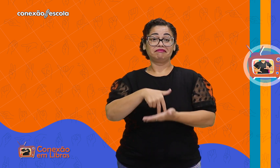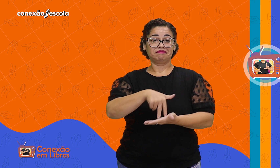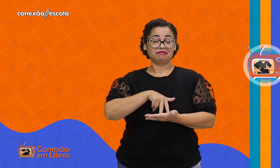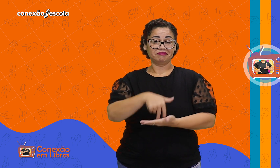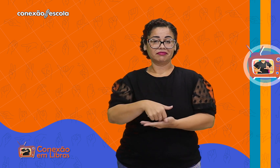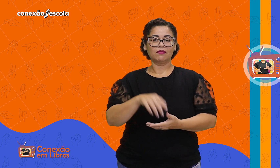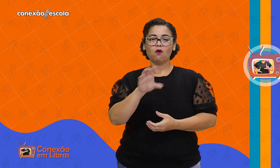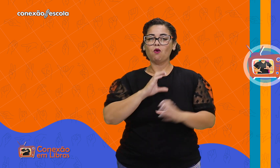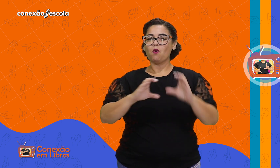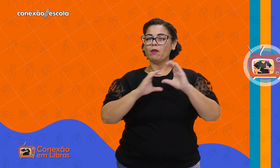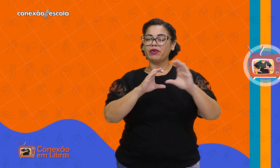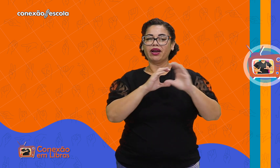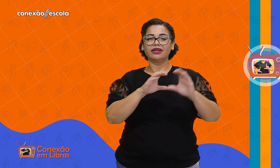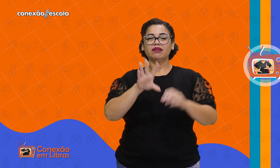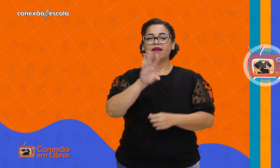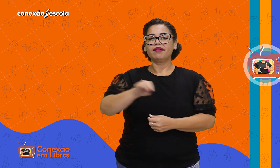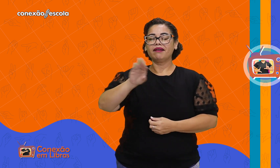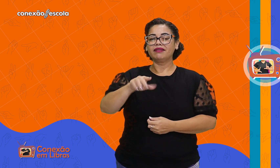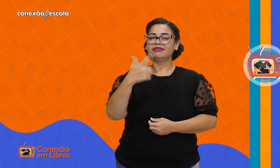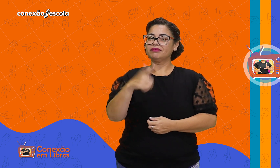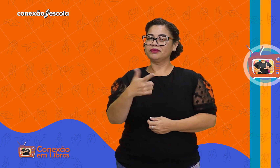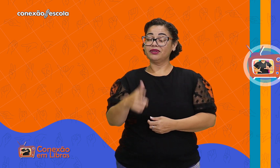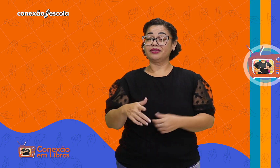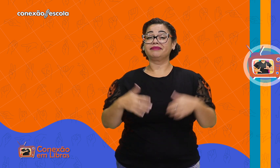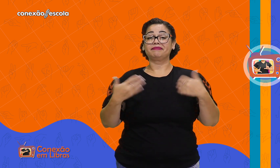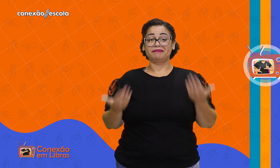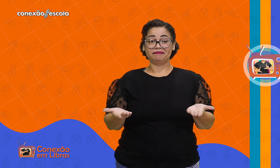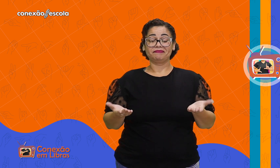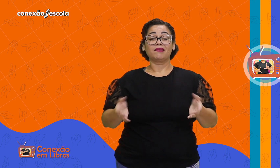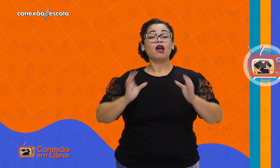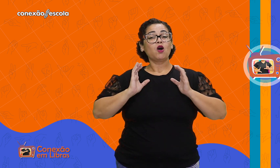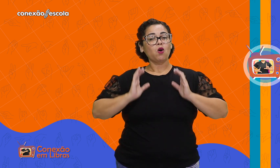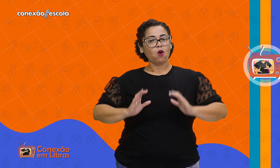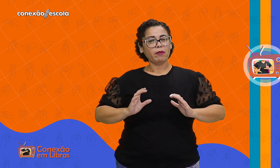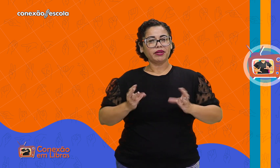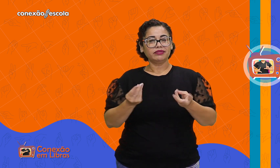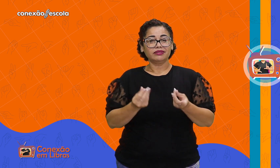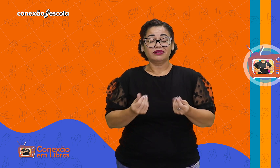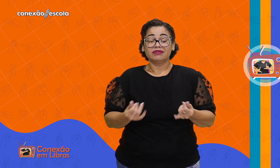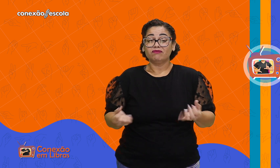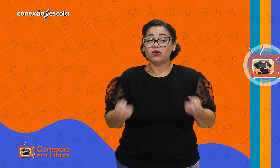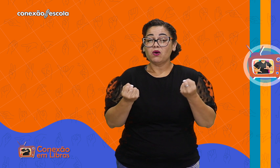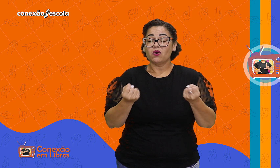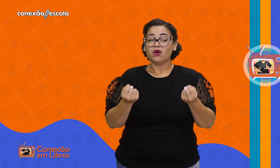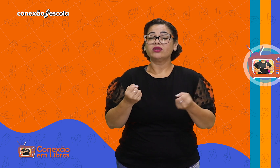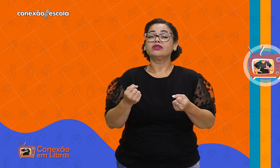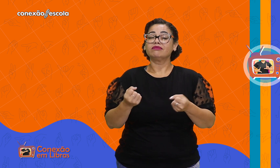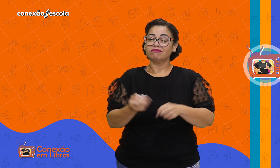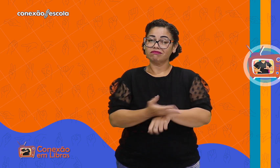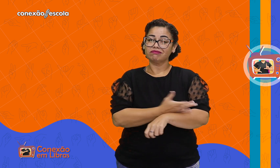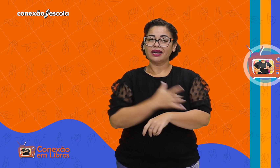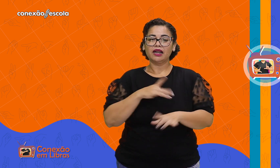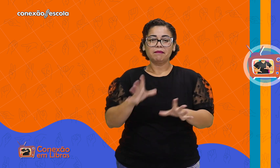atípicos, não usam comunicação verbal, comportamentos sensoriais atípicos,